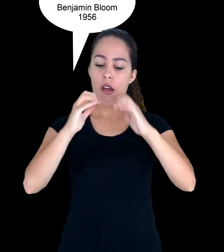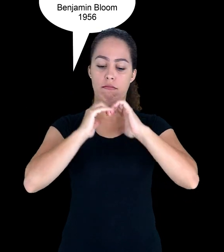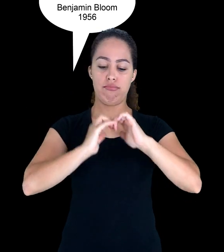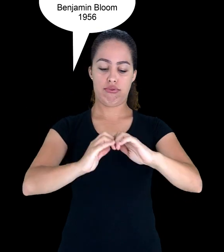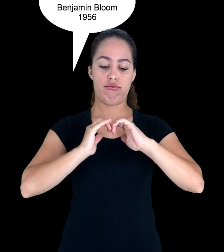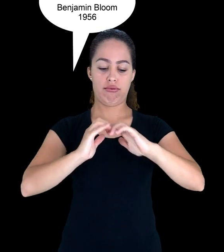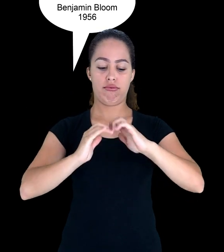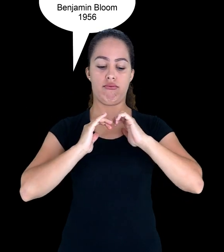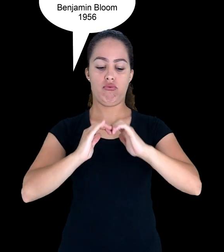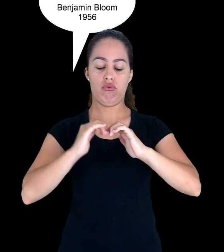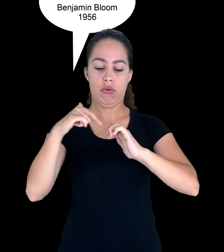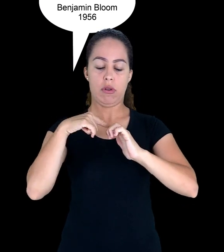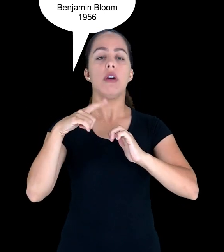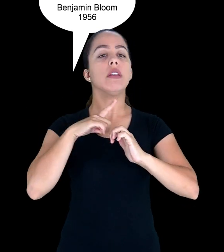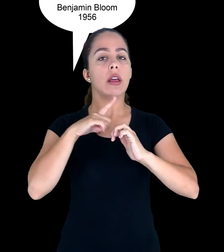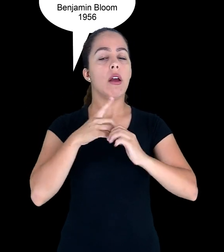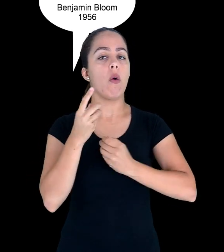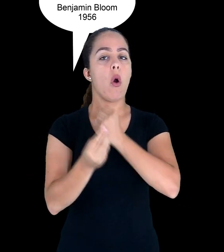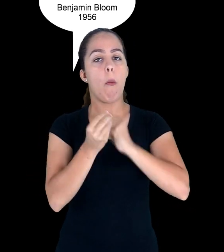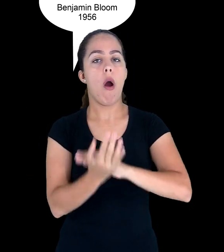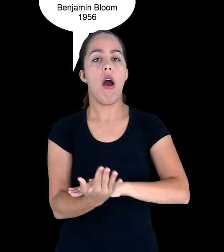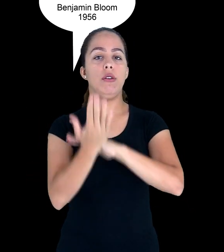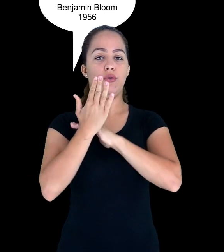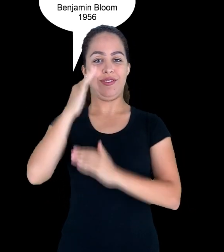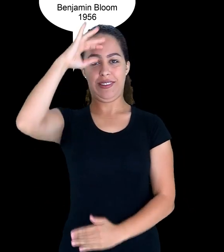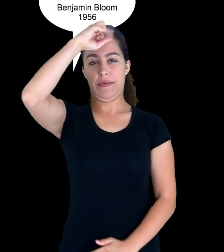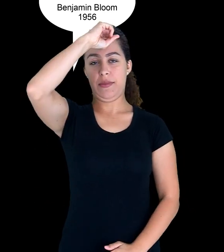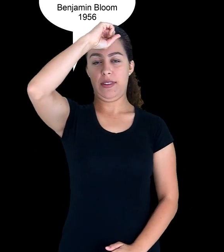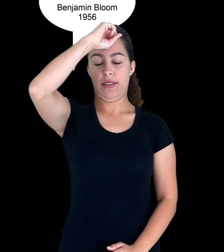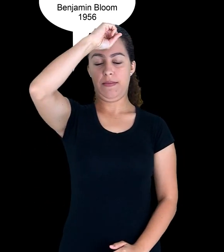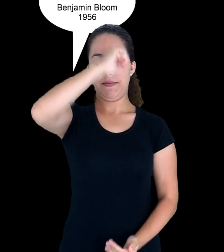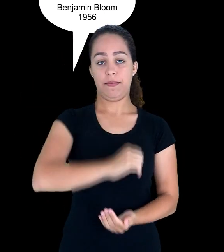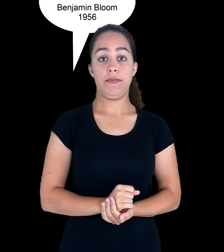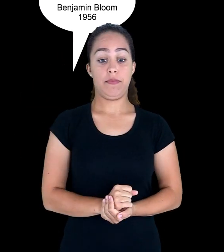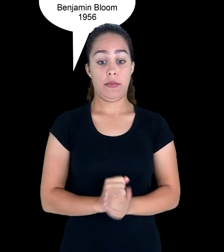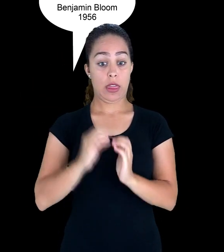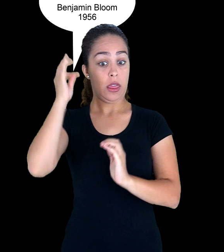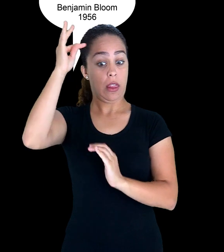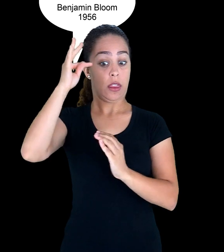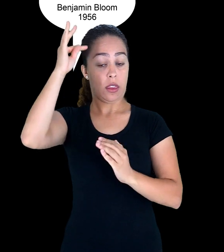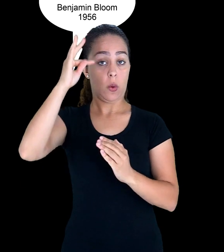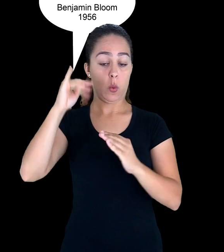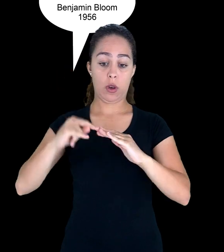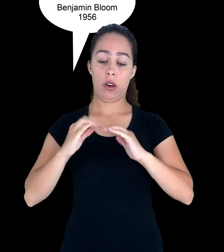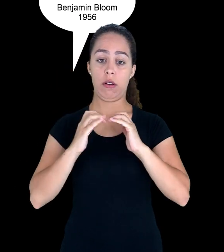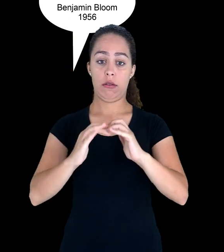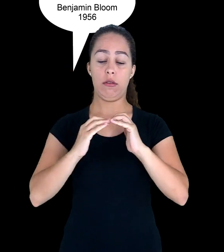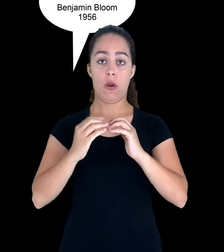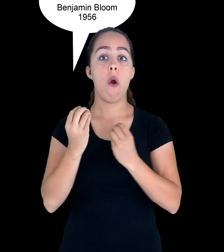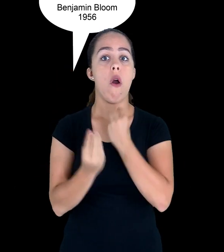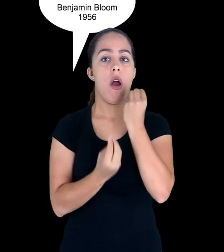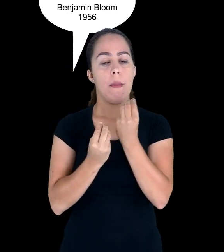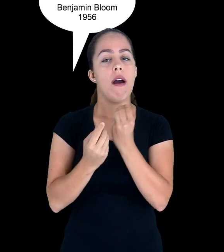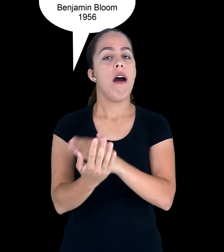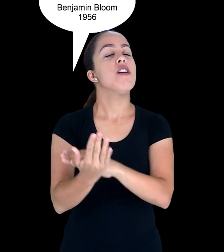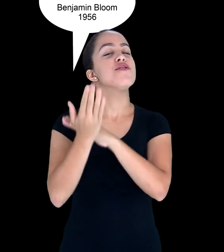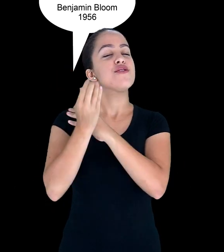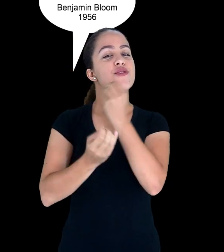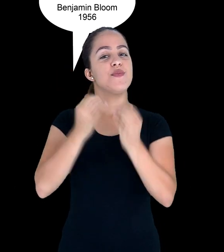aprendizagem. Então, nessa teoria do cognitivismo, surgem os domínios da aprendizagem, como cognitivo, afetivo